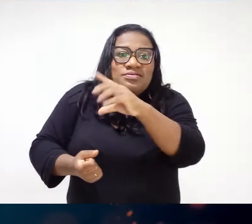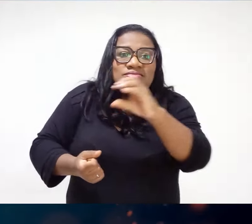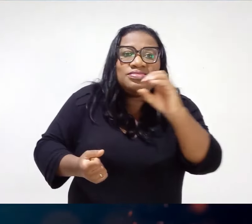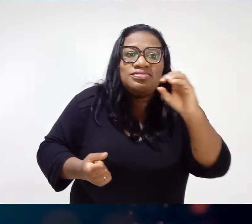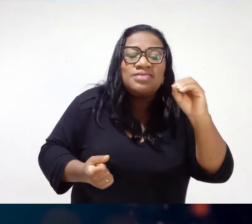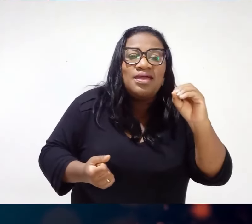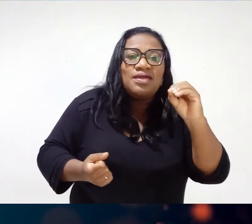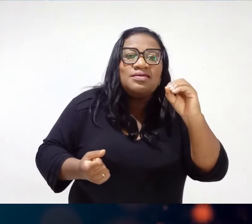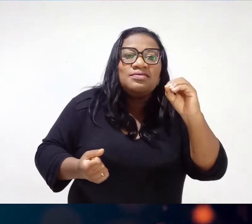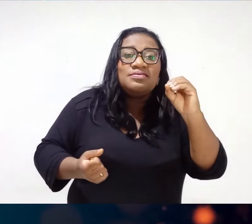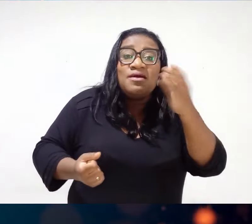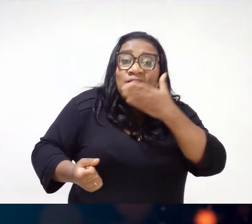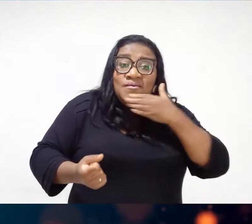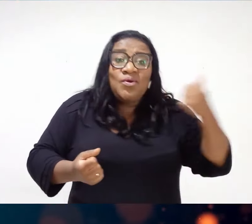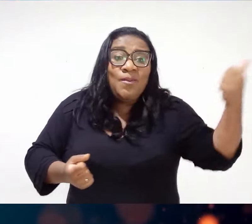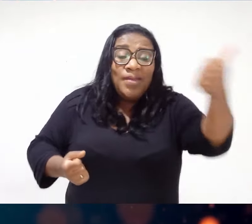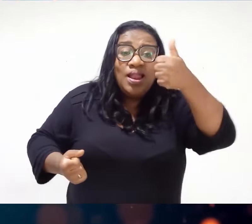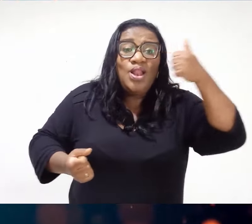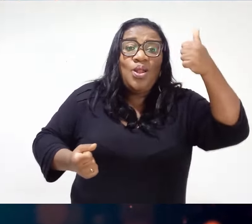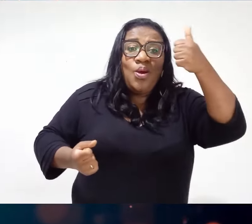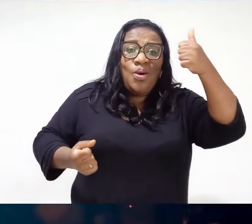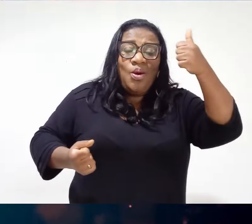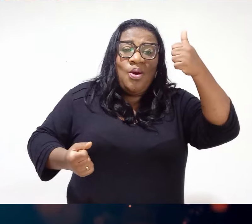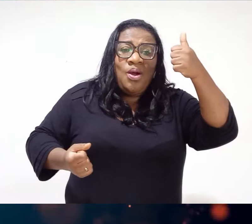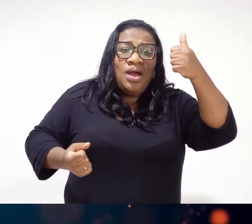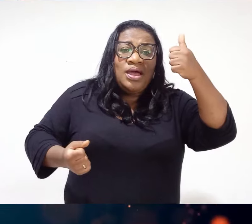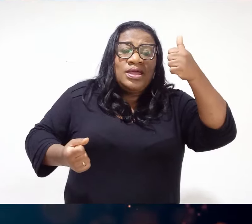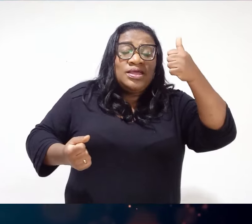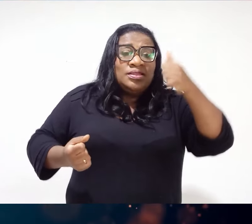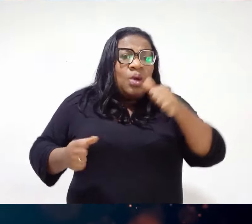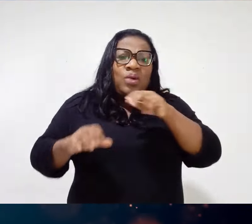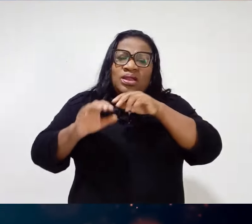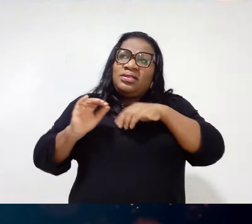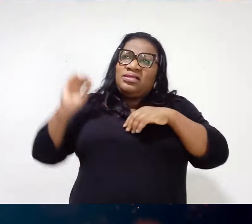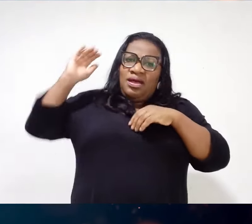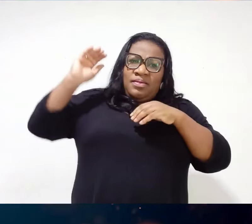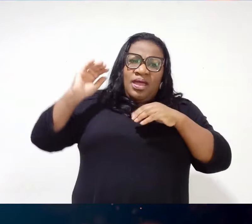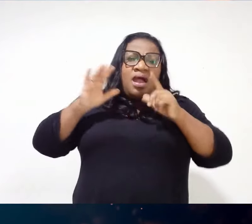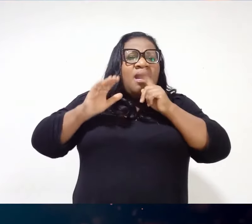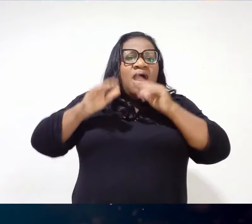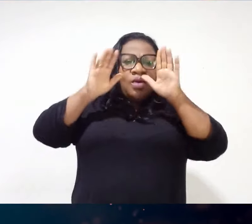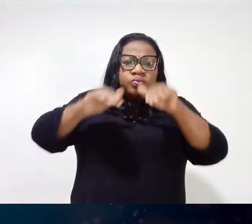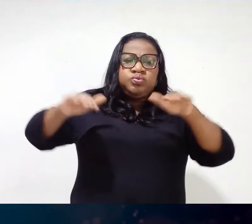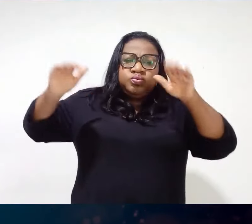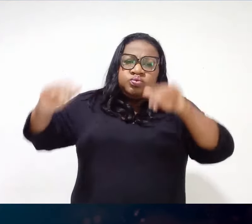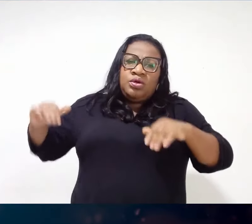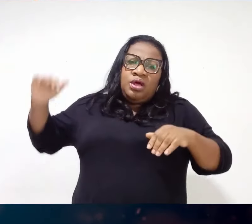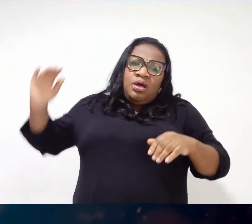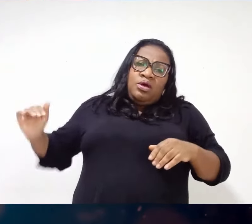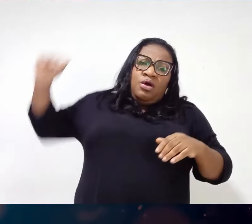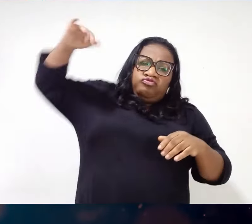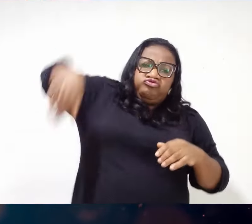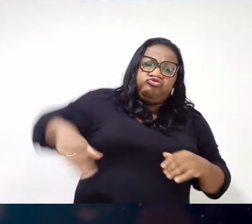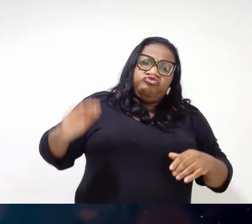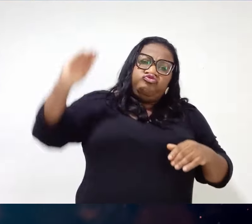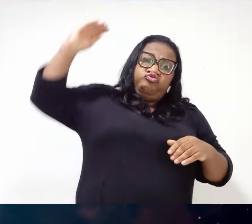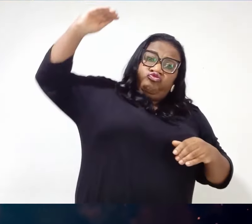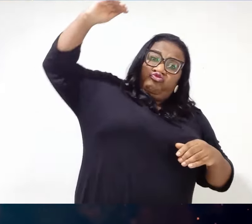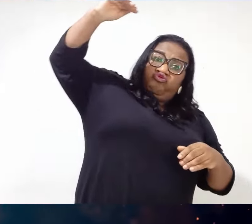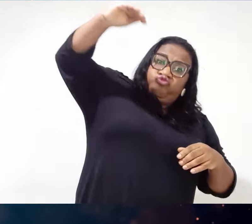conseguiu O a maior nota E na hora que ele sai Do tubo da onda Ele sai do tubo da onda Eu acho que eles pegam Uma velocidade forte